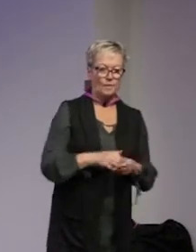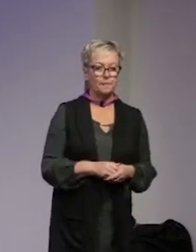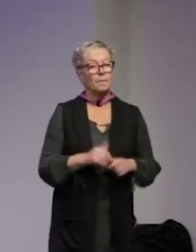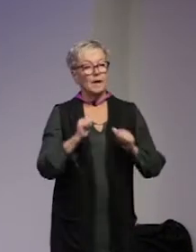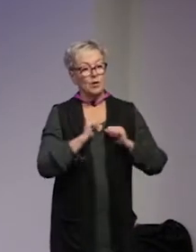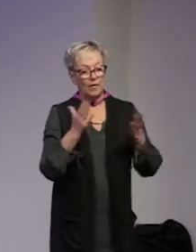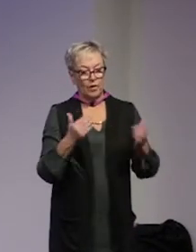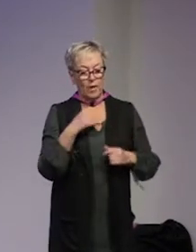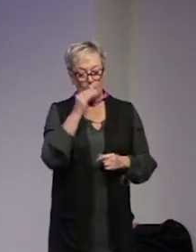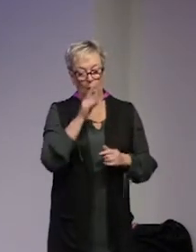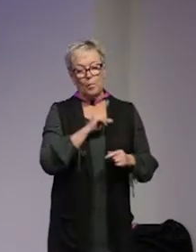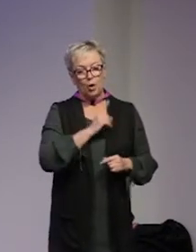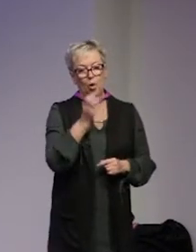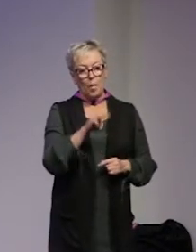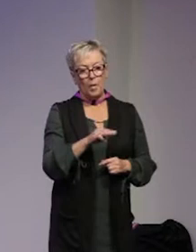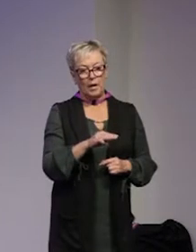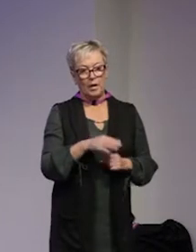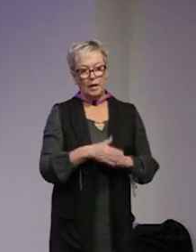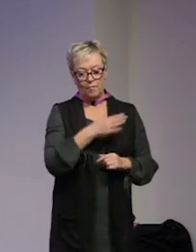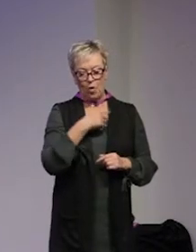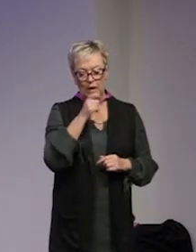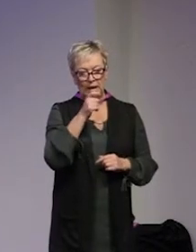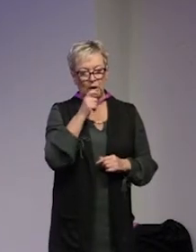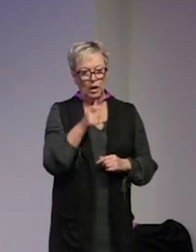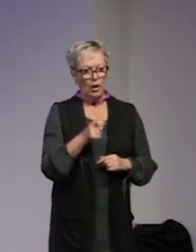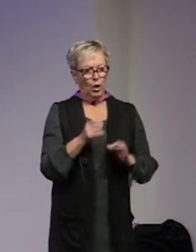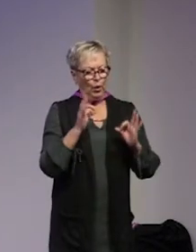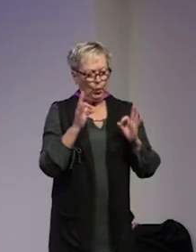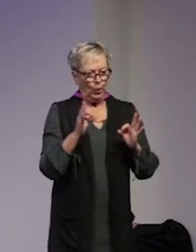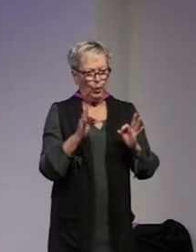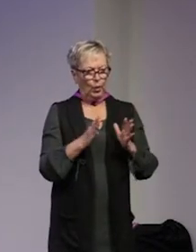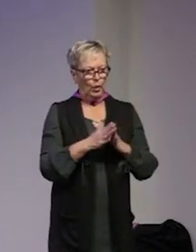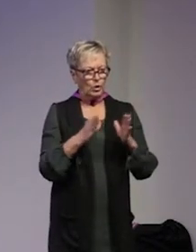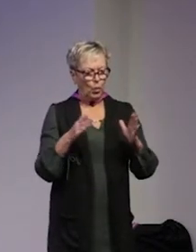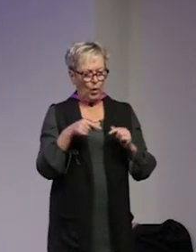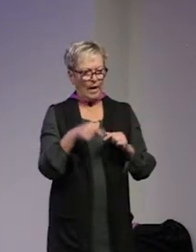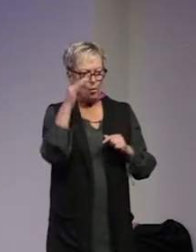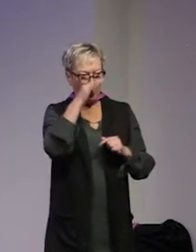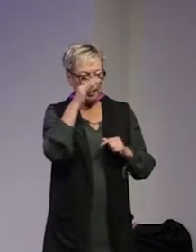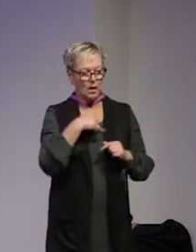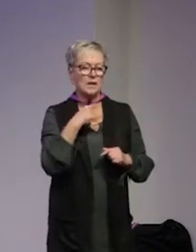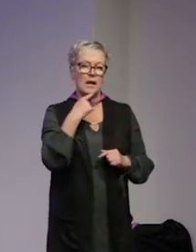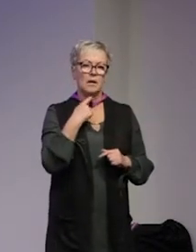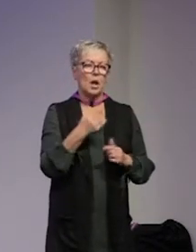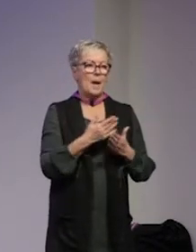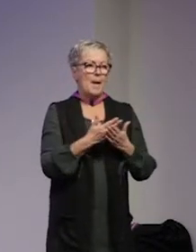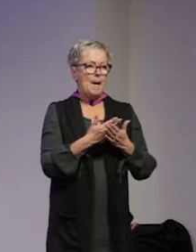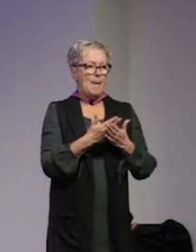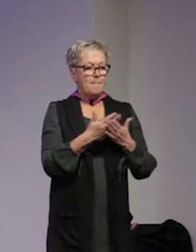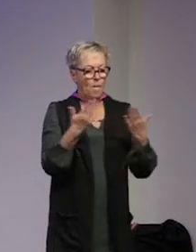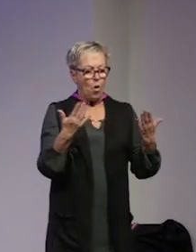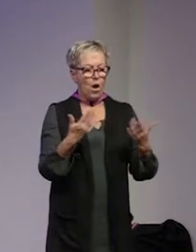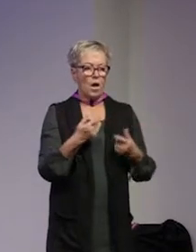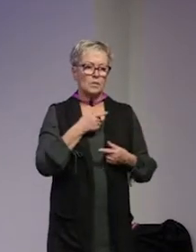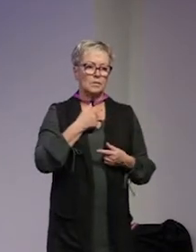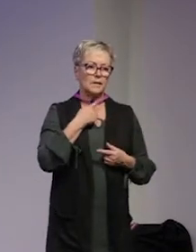givetvis har vi pratat mycket om i våra intervjuer hur stor är problematiken och där skulle jag säga att många ändå ger uttryck